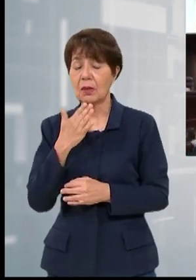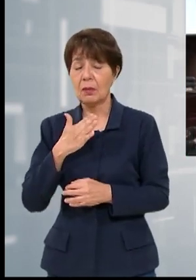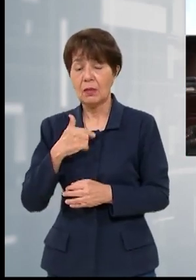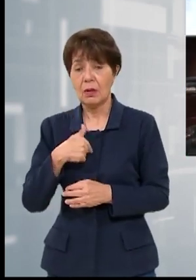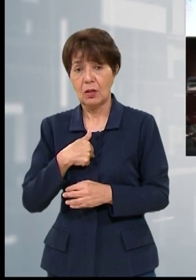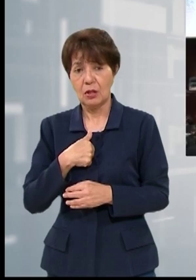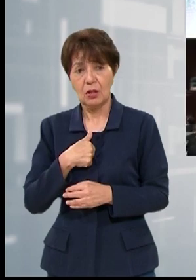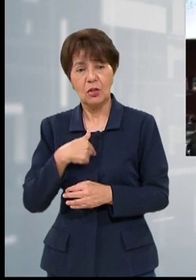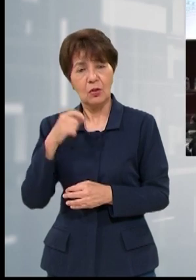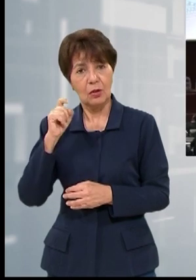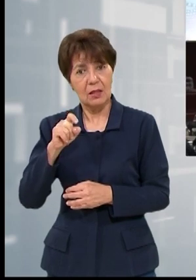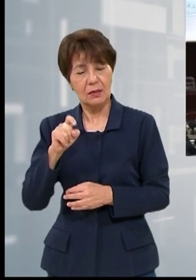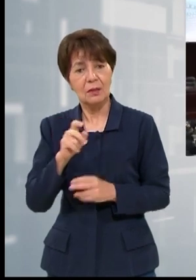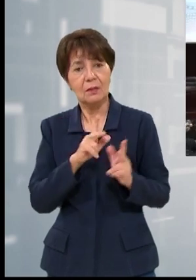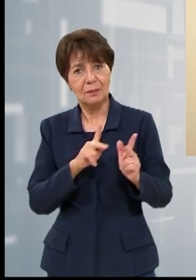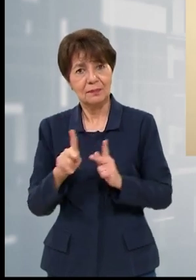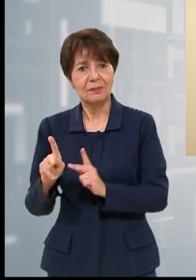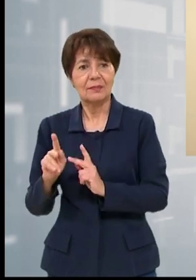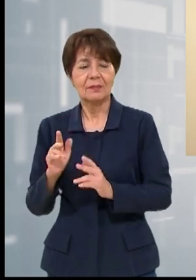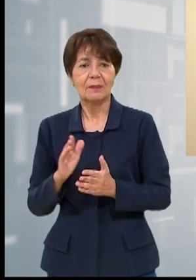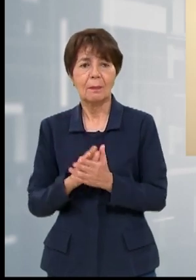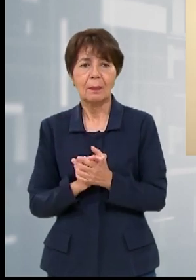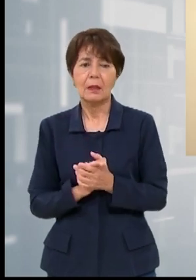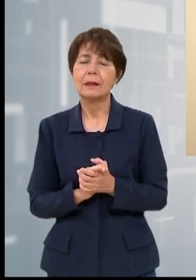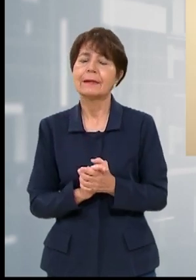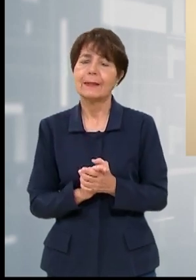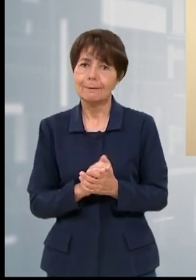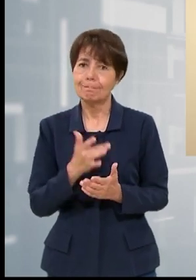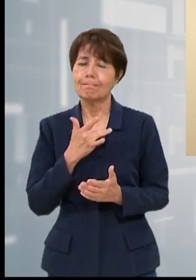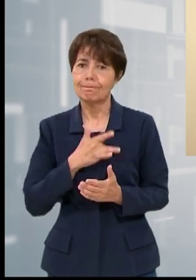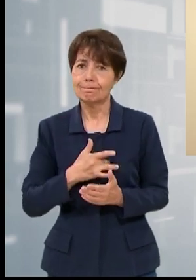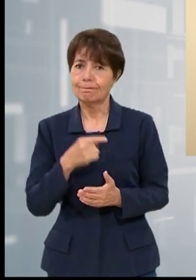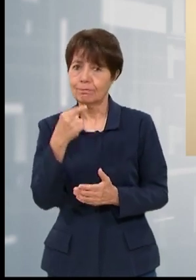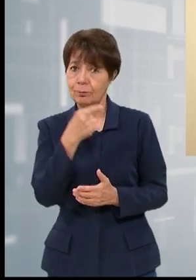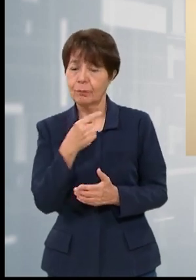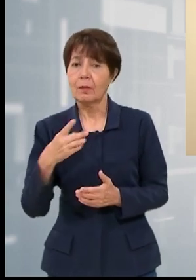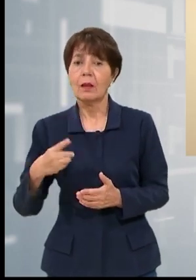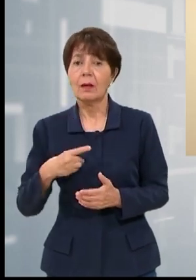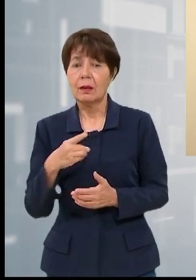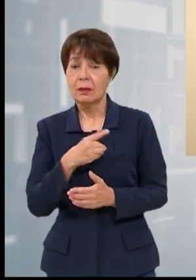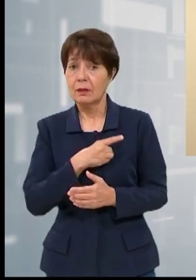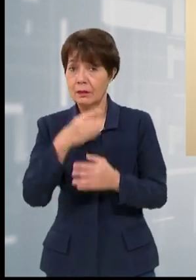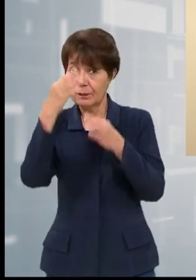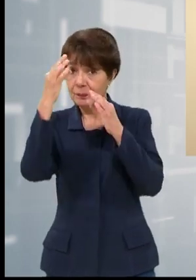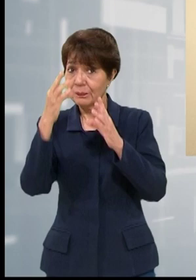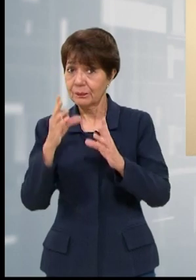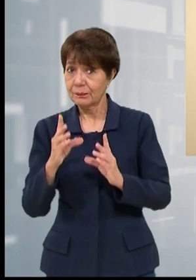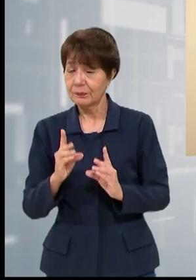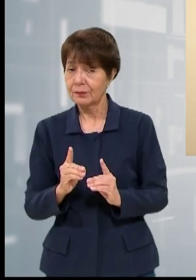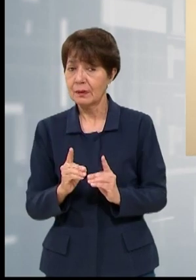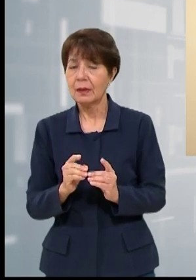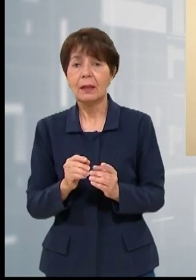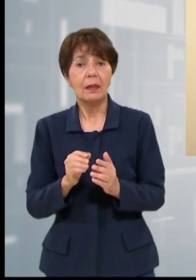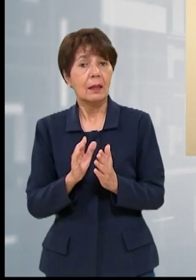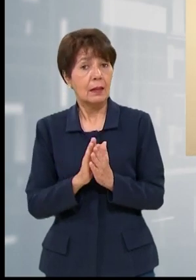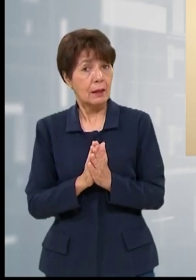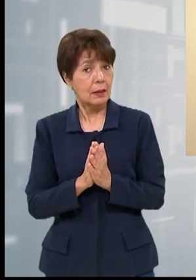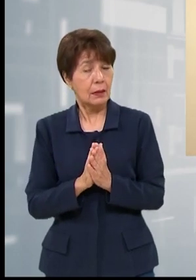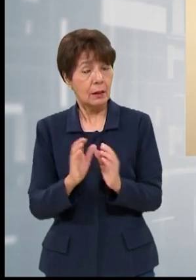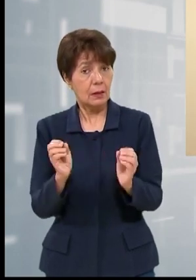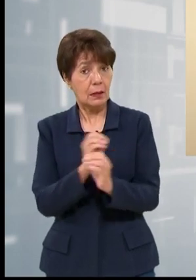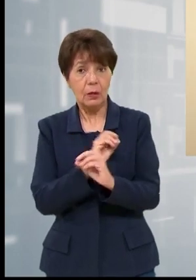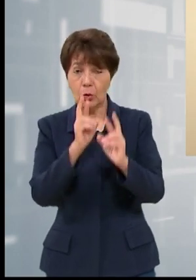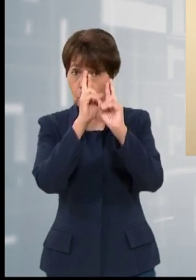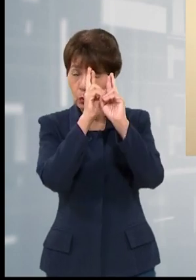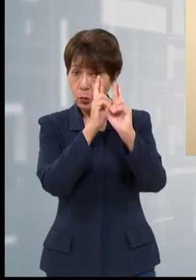Yulis Aguilar, integrante de la Junta Nominadora. Sería lamentable que el Congreso Nacional tomara la decisión de no considerar la